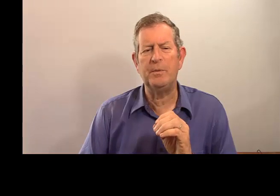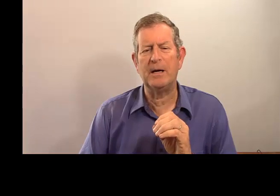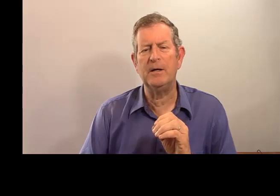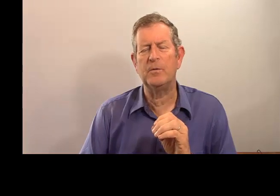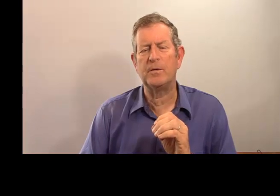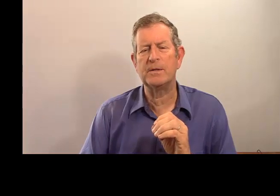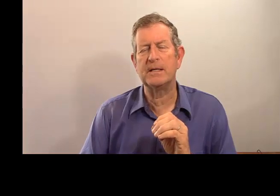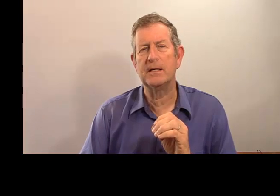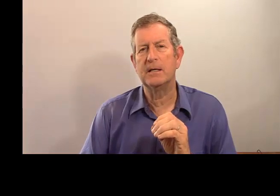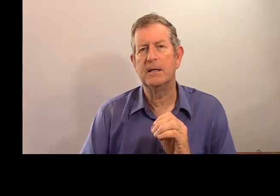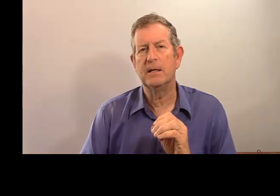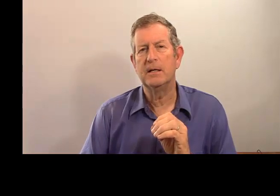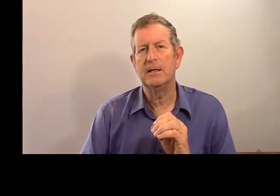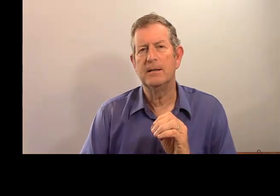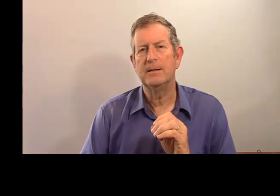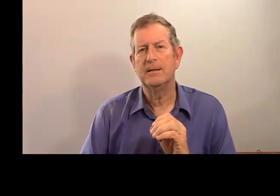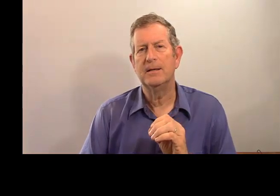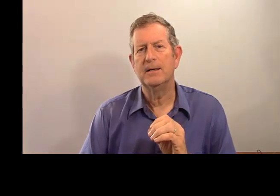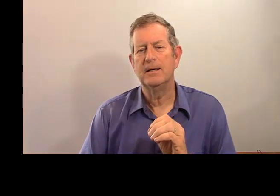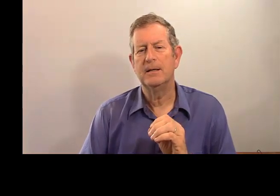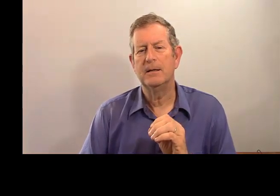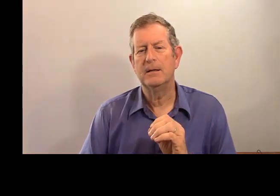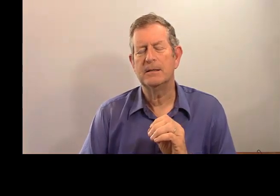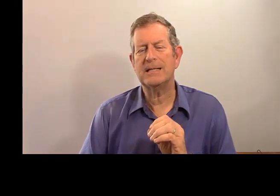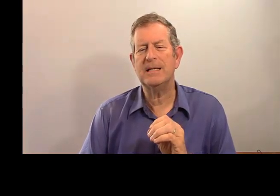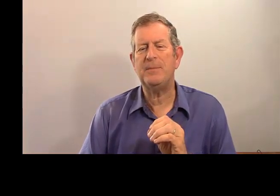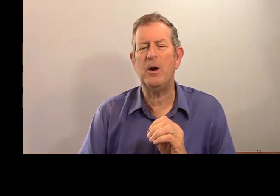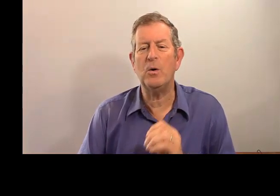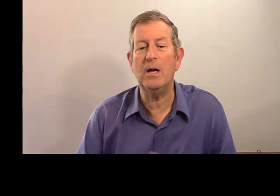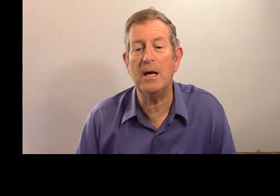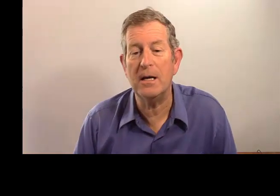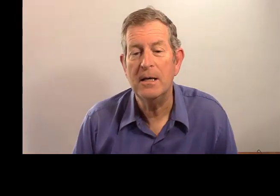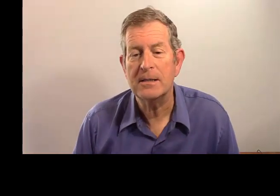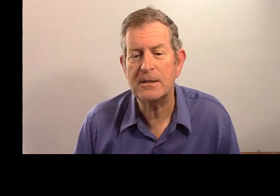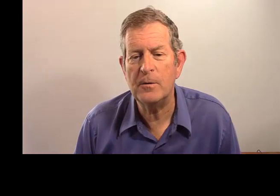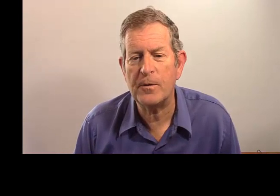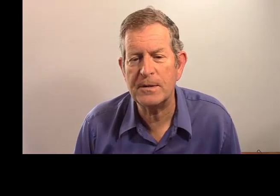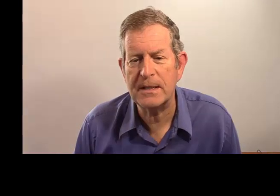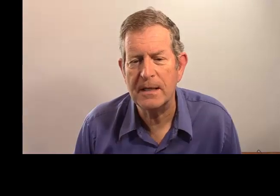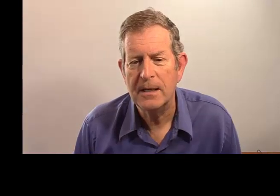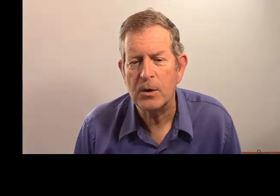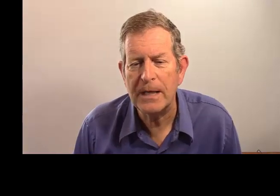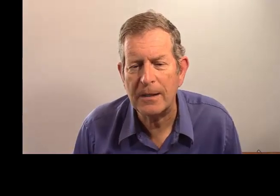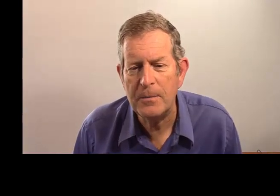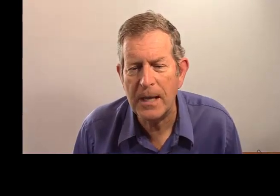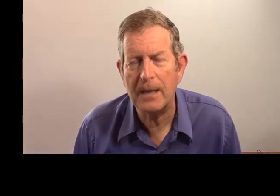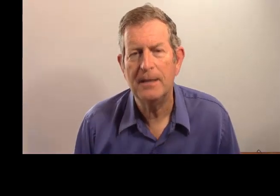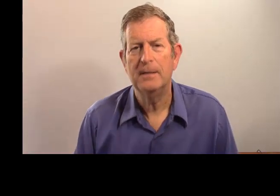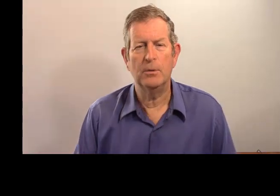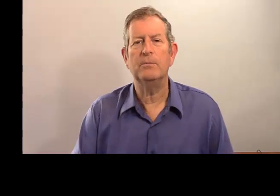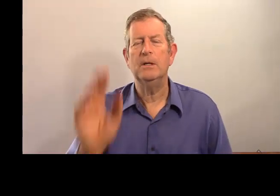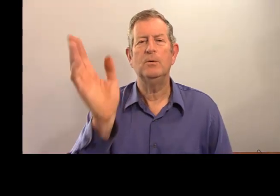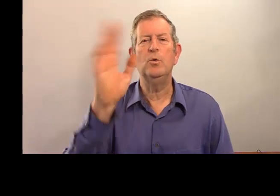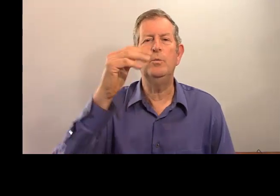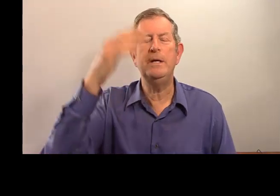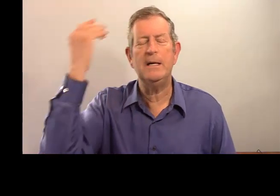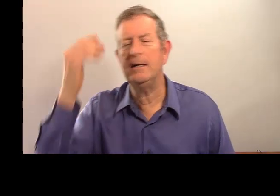leur parlez en français. Vous leur parlez en anglais. Ça, ce n'est pas l'anglais, hein ? Ça,'est le français. Regardez bien.